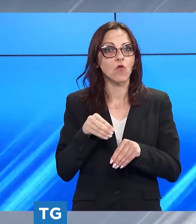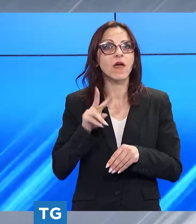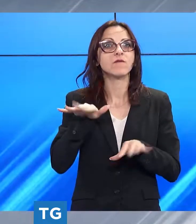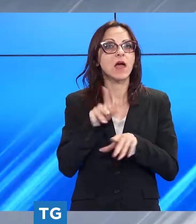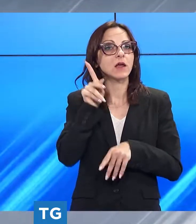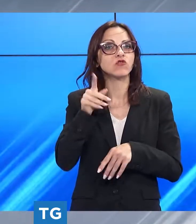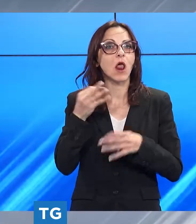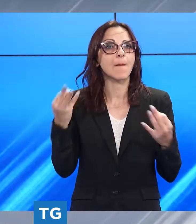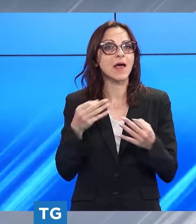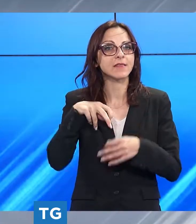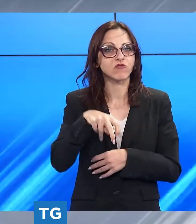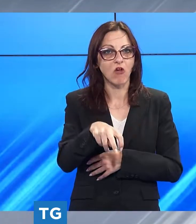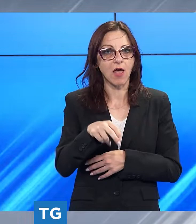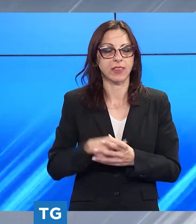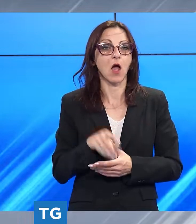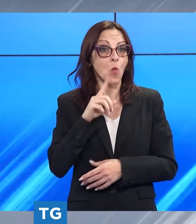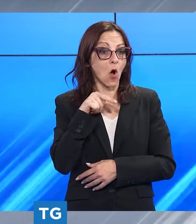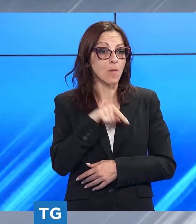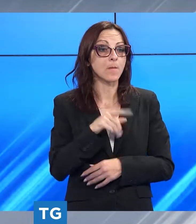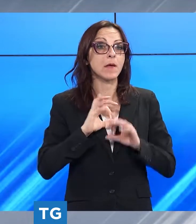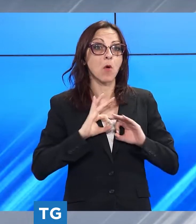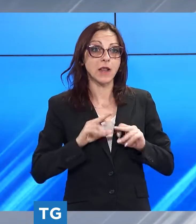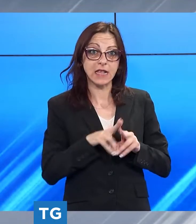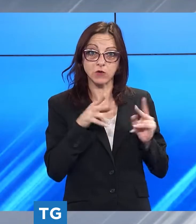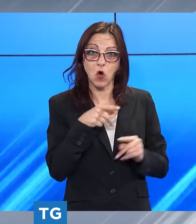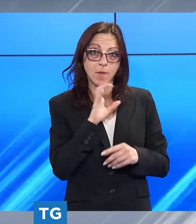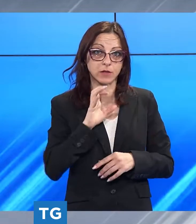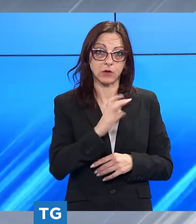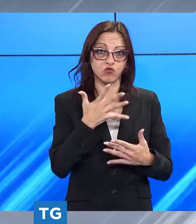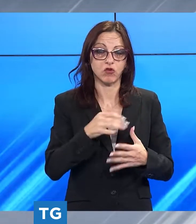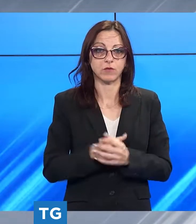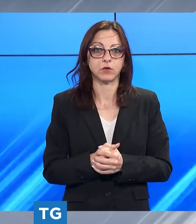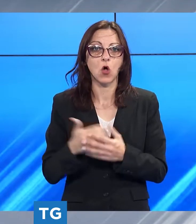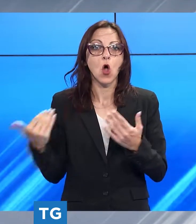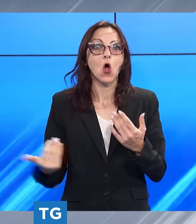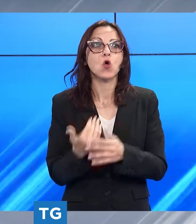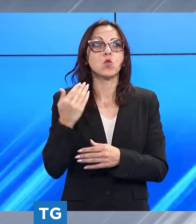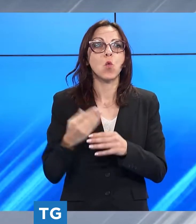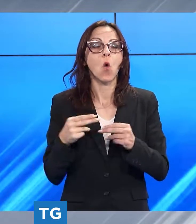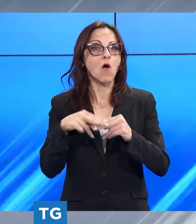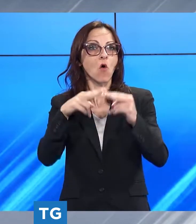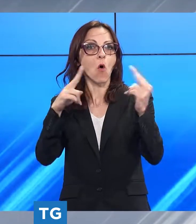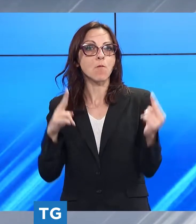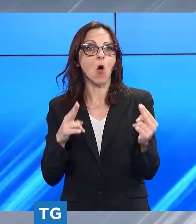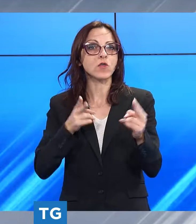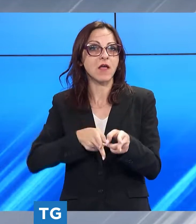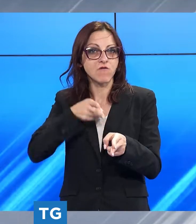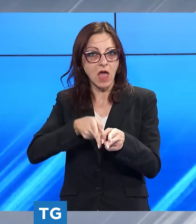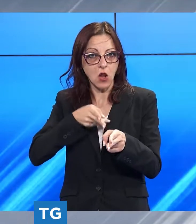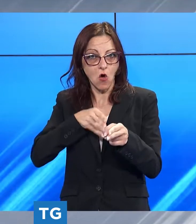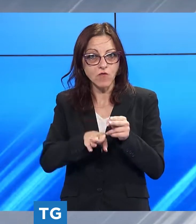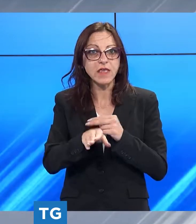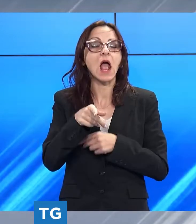posizionato il nuovo cavalcaferrovia a castelnuovo per completare l'operazione è stato necessario far